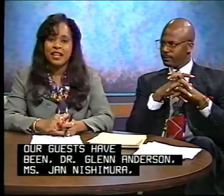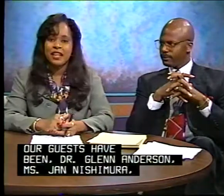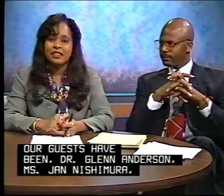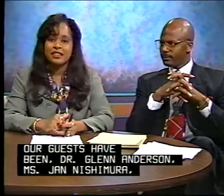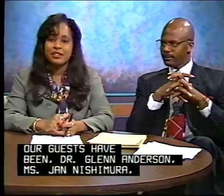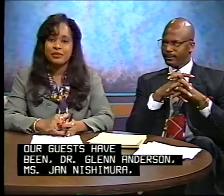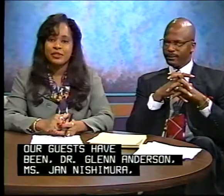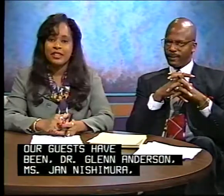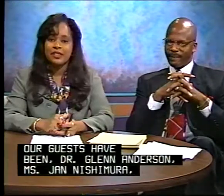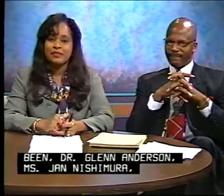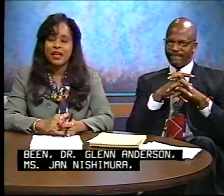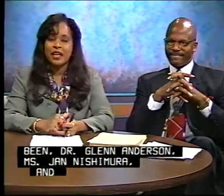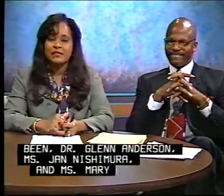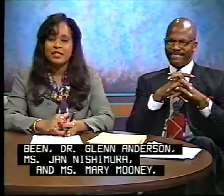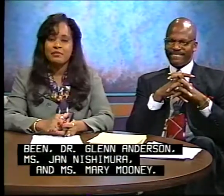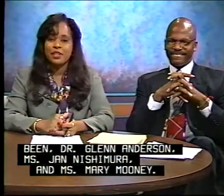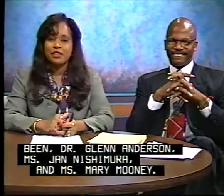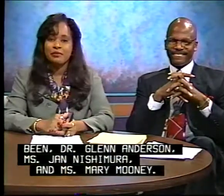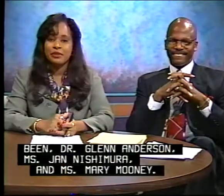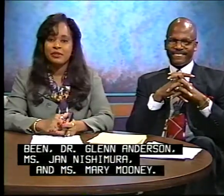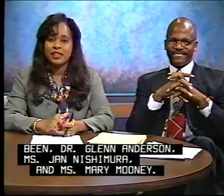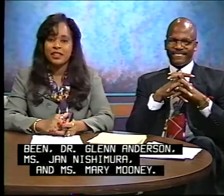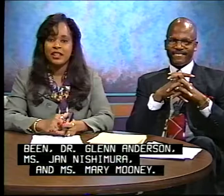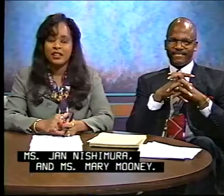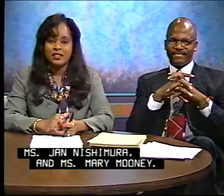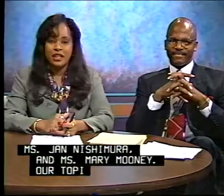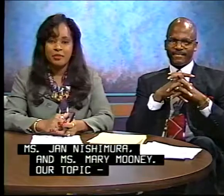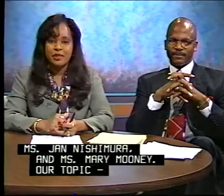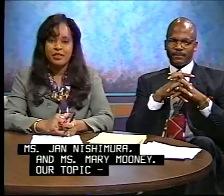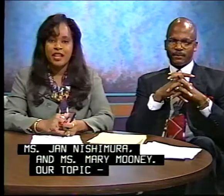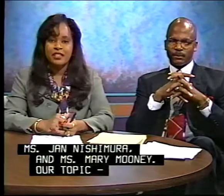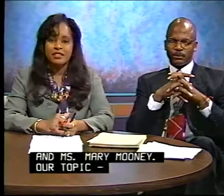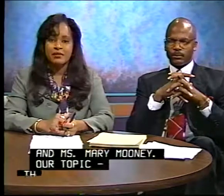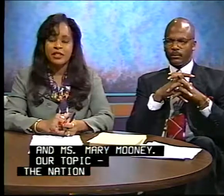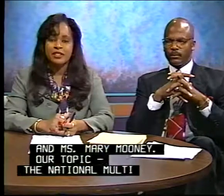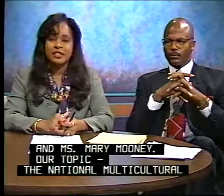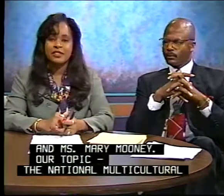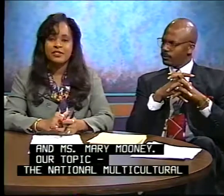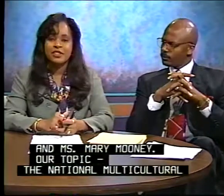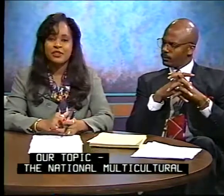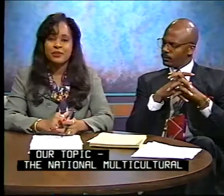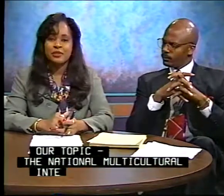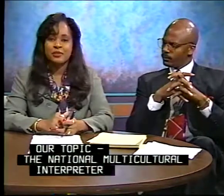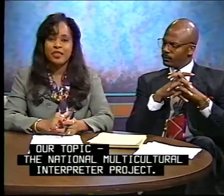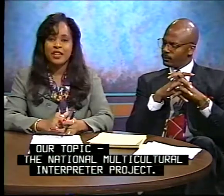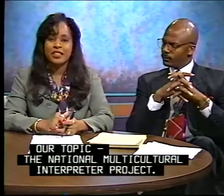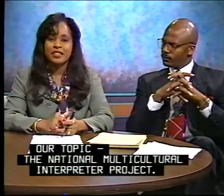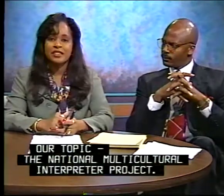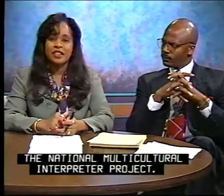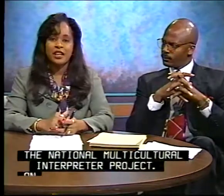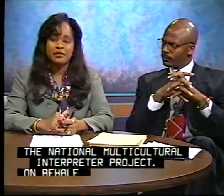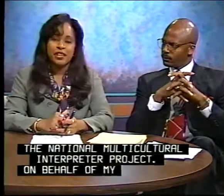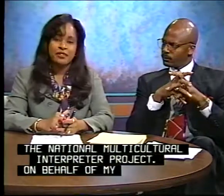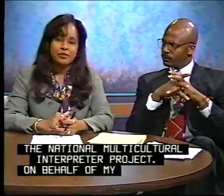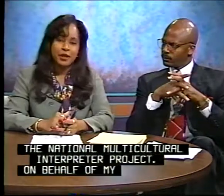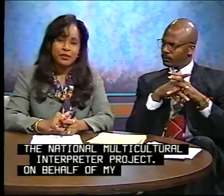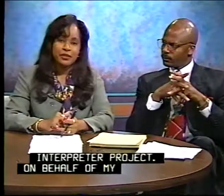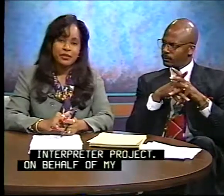Jan Nishimura, and Ms. Mary Mooney. Our topic, the National Multicultural Interpreter Project, on behalf of my partner,